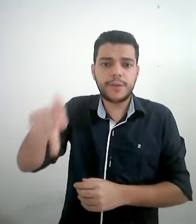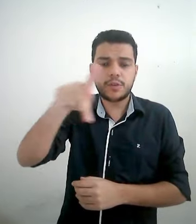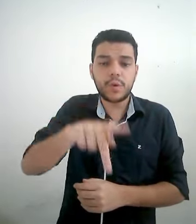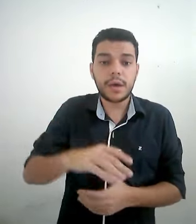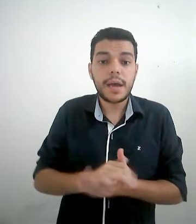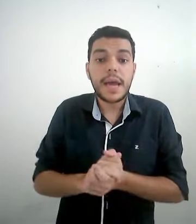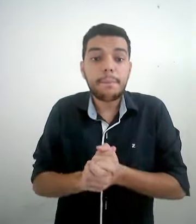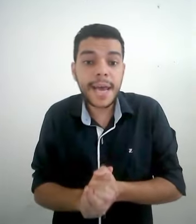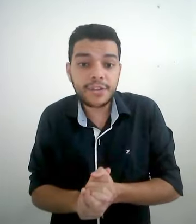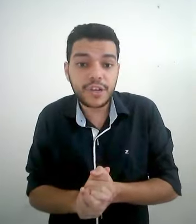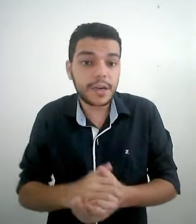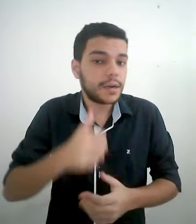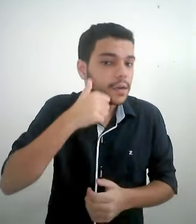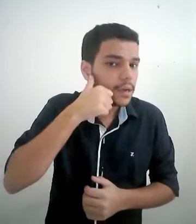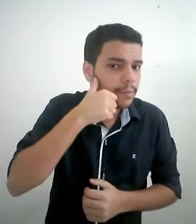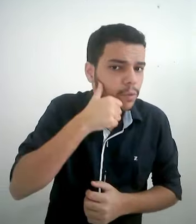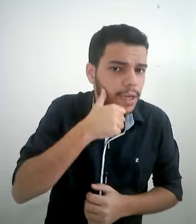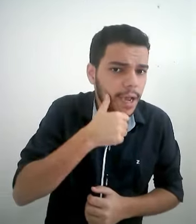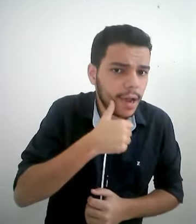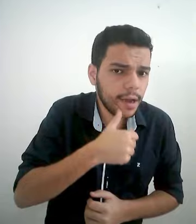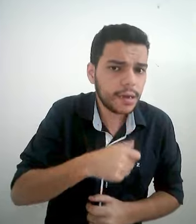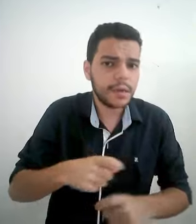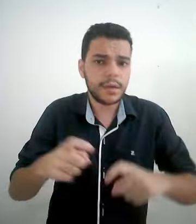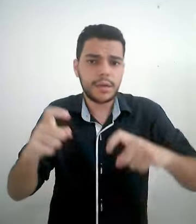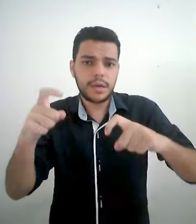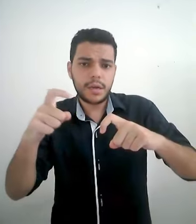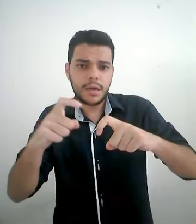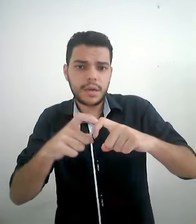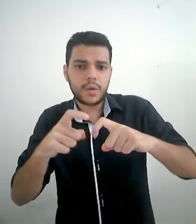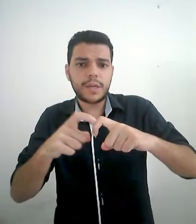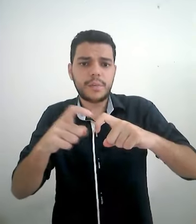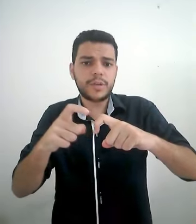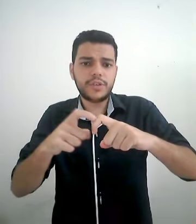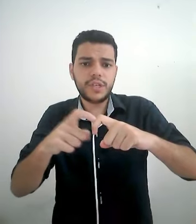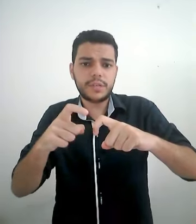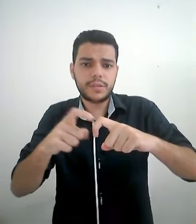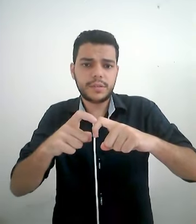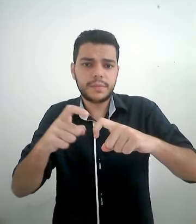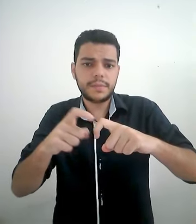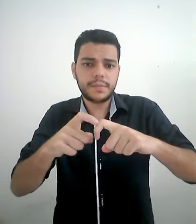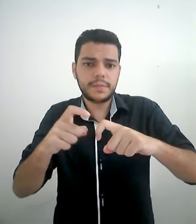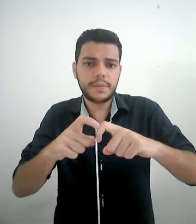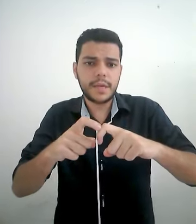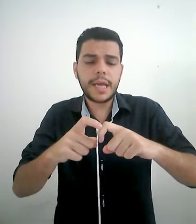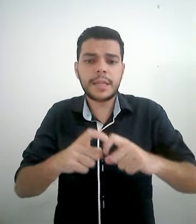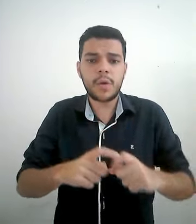professor. Médica, mulher, com as mãos em X. Então,